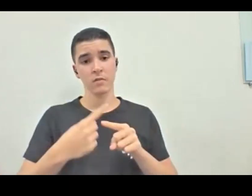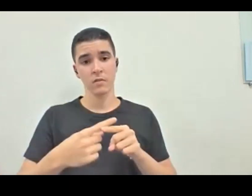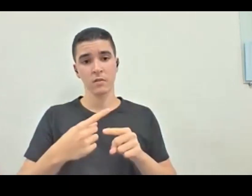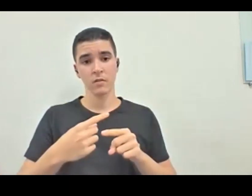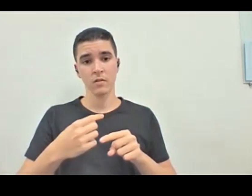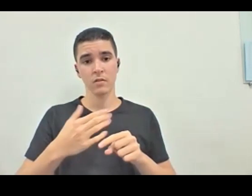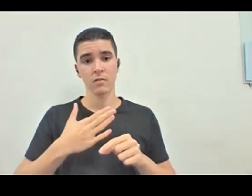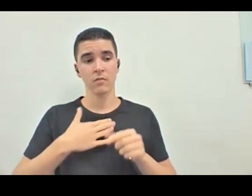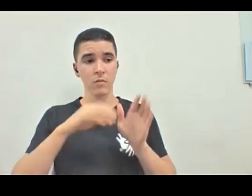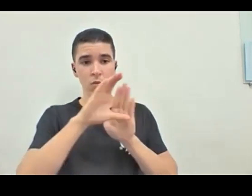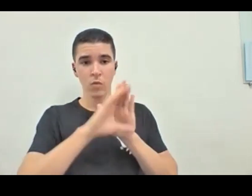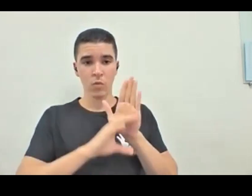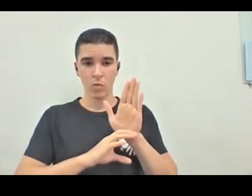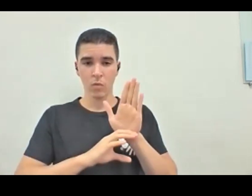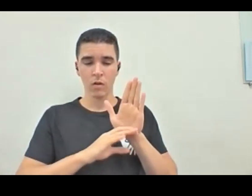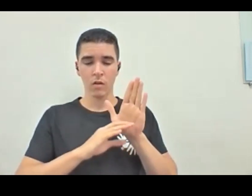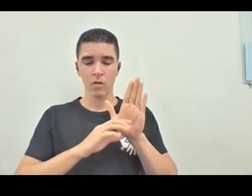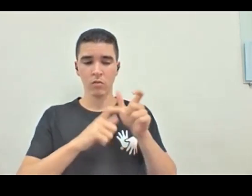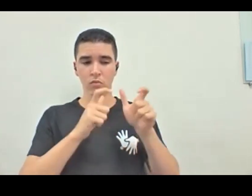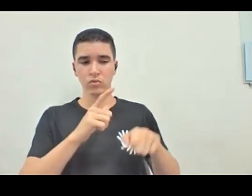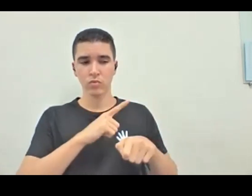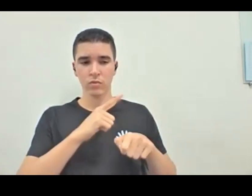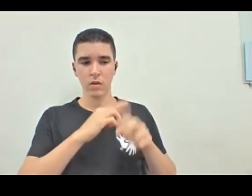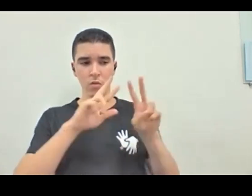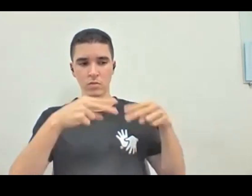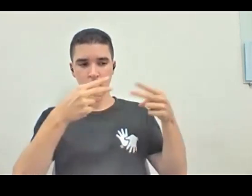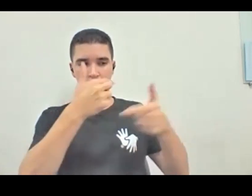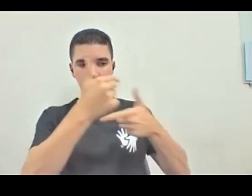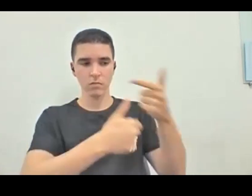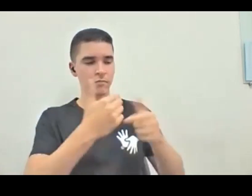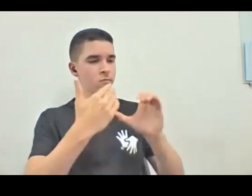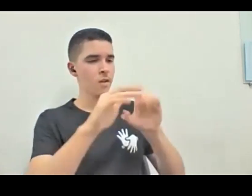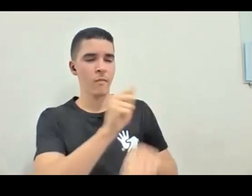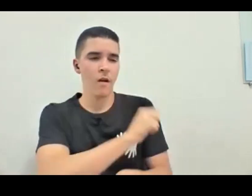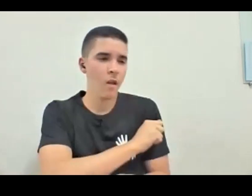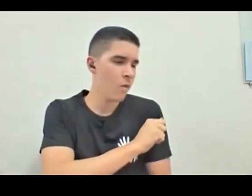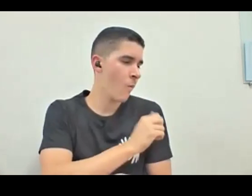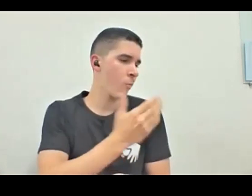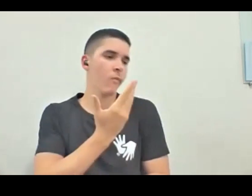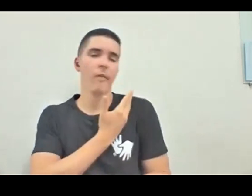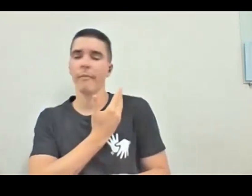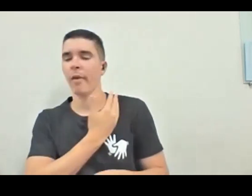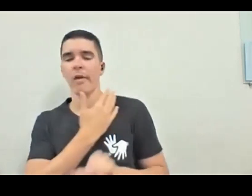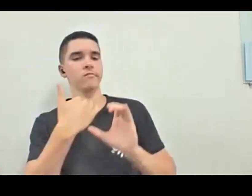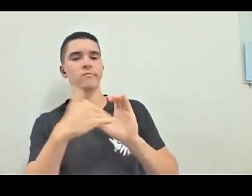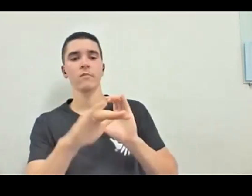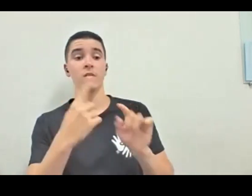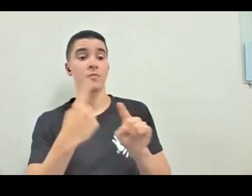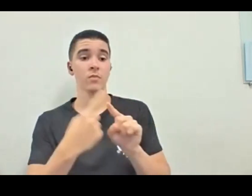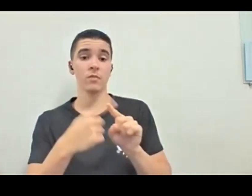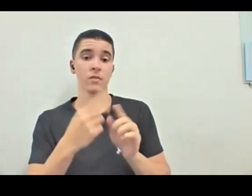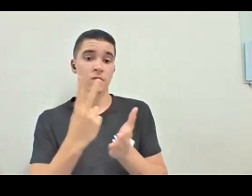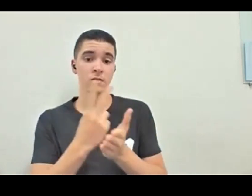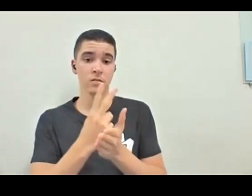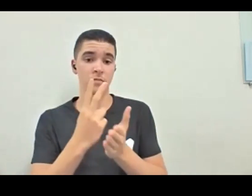onde eu tenho os links de todos os trabalhos, então, eu passo pros amigos, passo pros alunos, porque pelo menos ali tá reunido o que eu conheço, tem